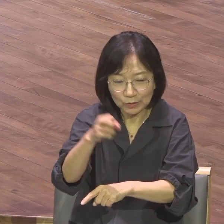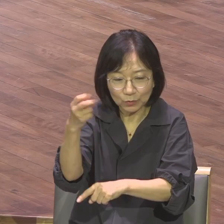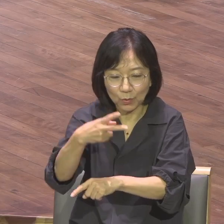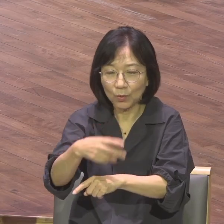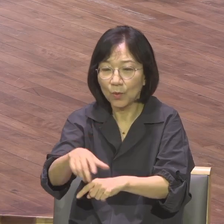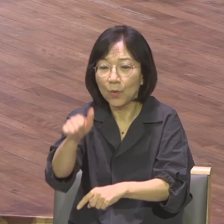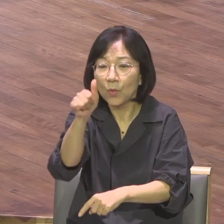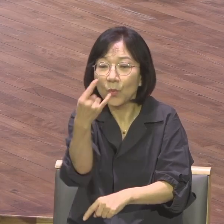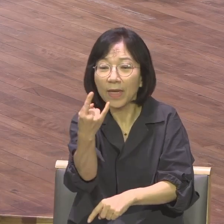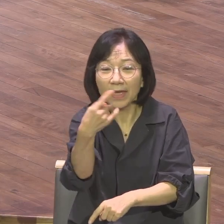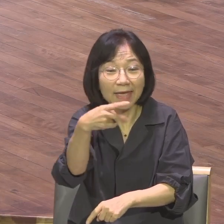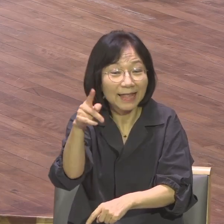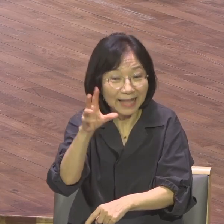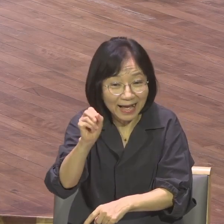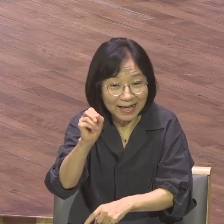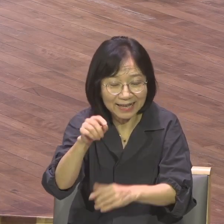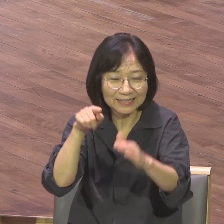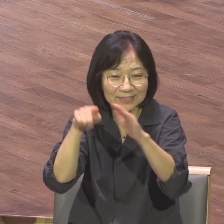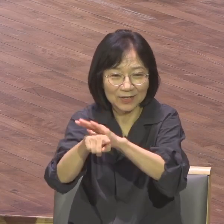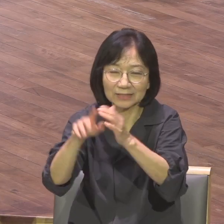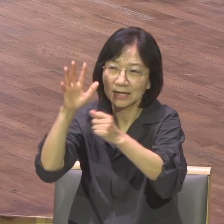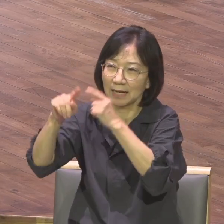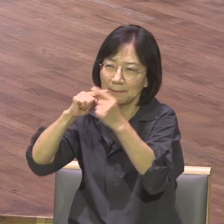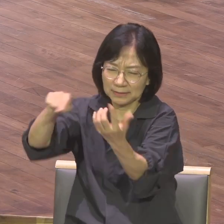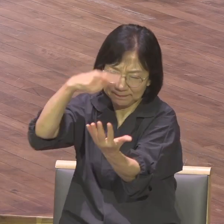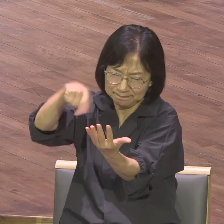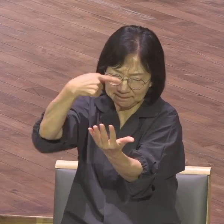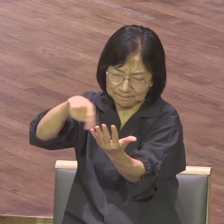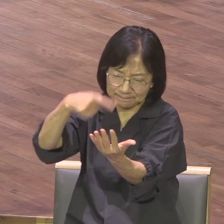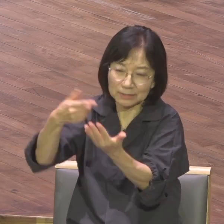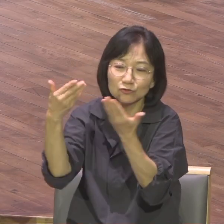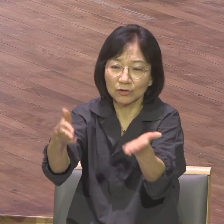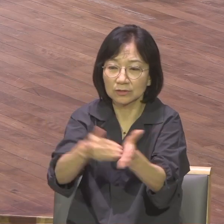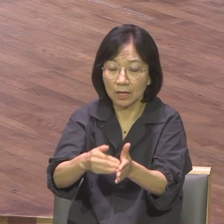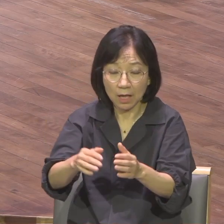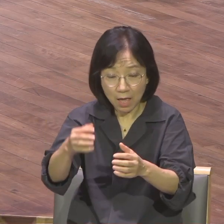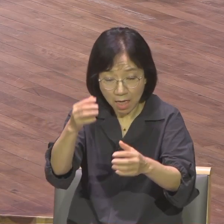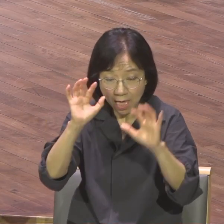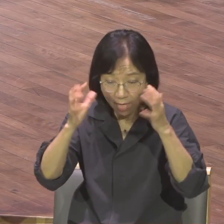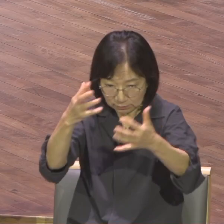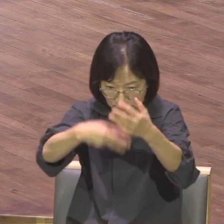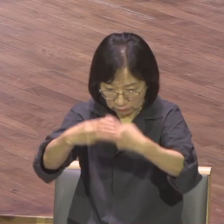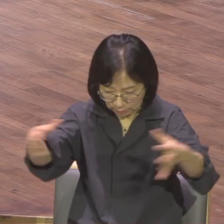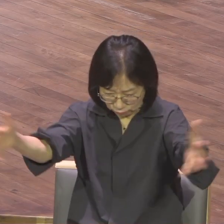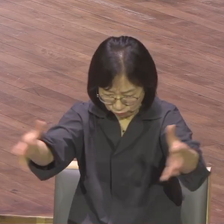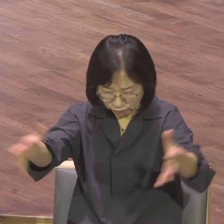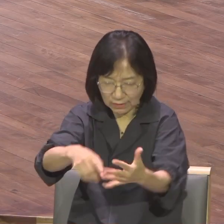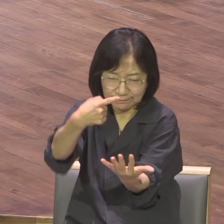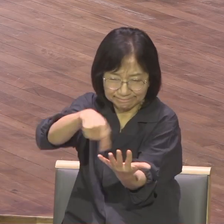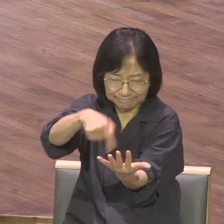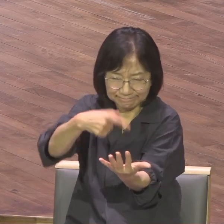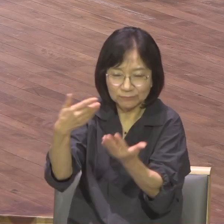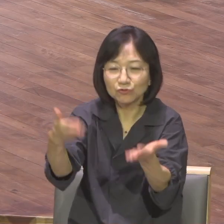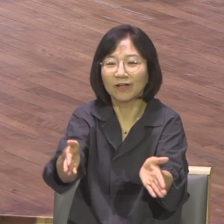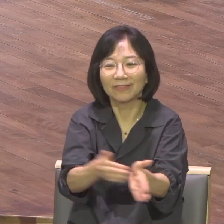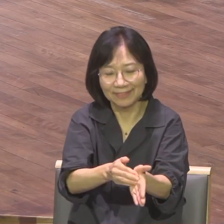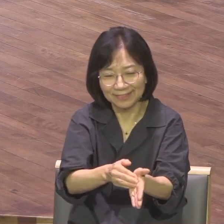회당과 서원 바로 후대의 현장이었습니다 세 가지 뜻을 회복하기 위해서 현장마다,